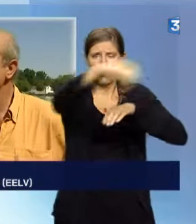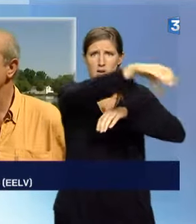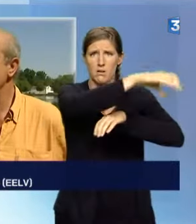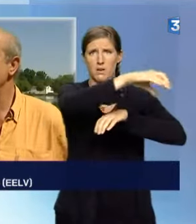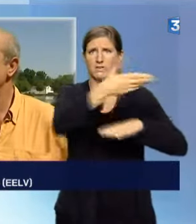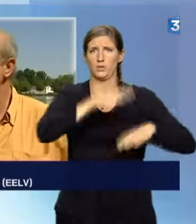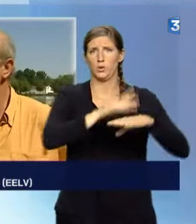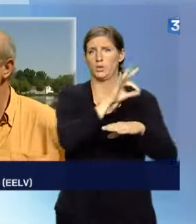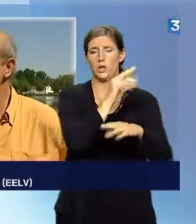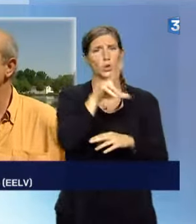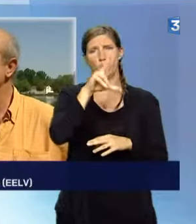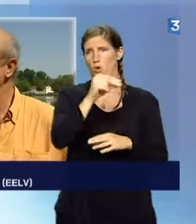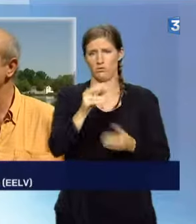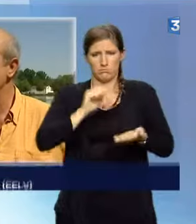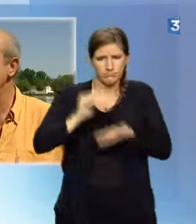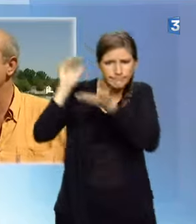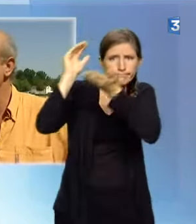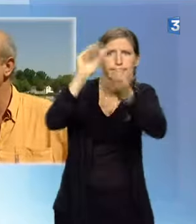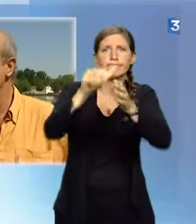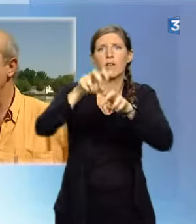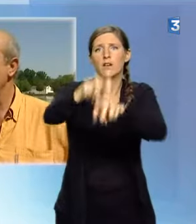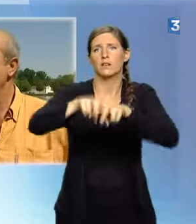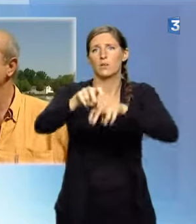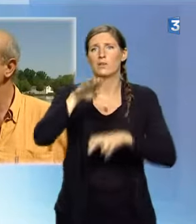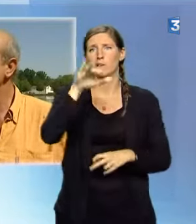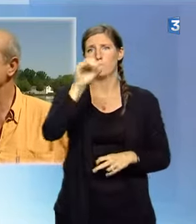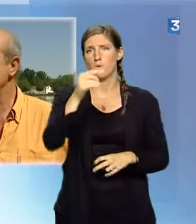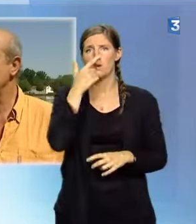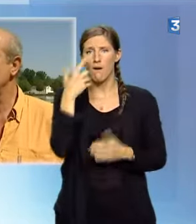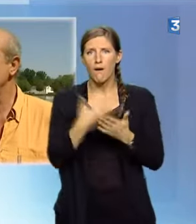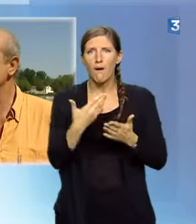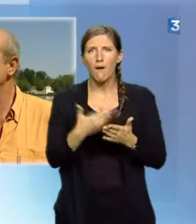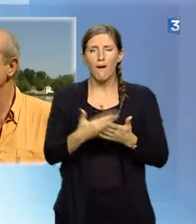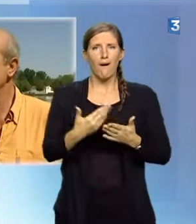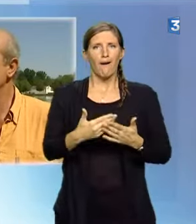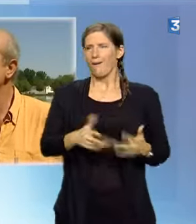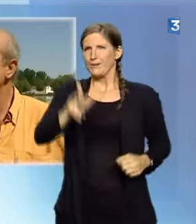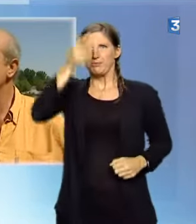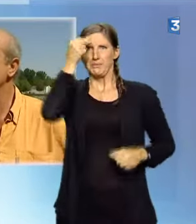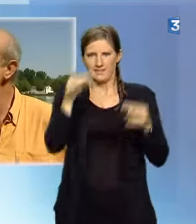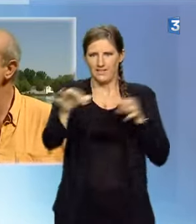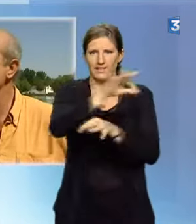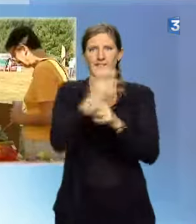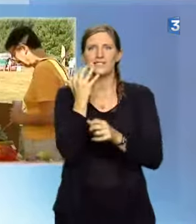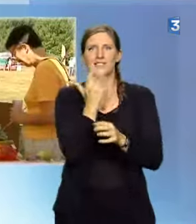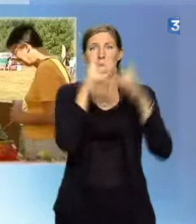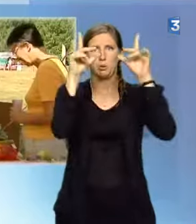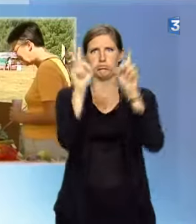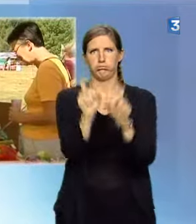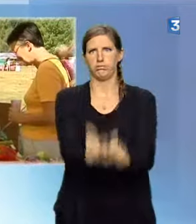confié une trentaine à des agriculteurs bio. Et on s'aperçoit que la tendance des taux de nitrate diminue. Dans